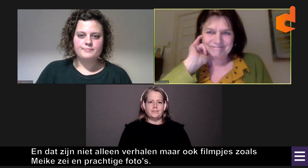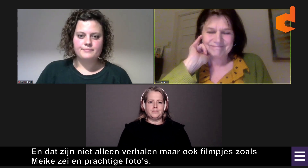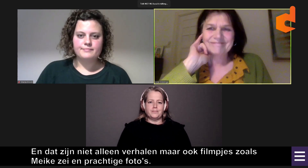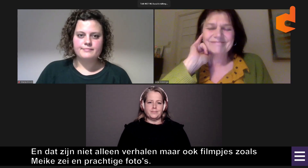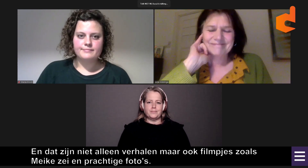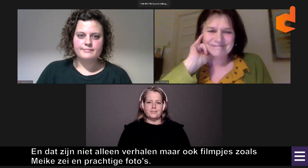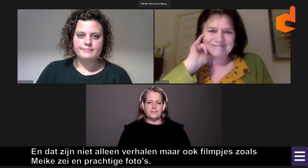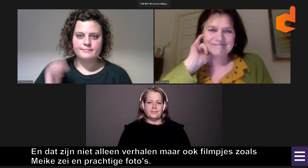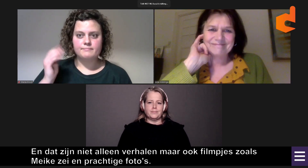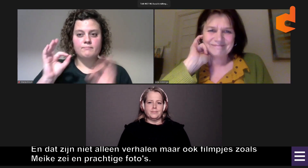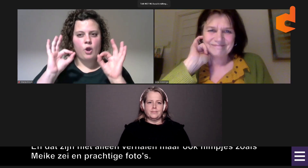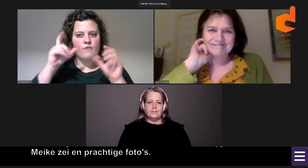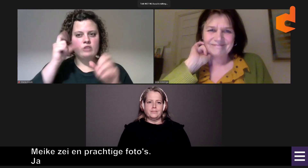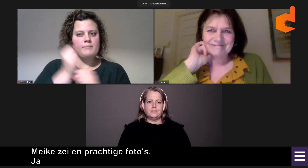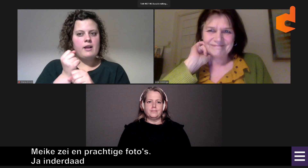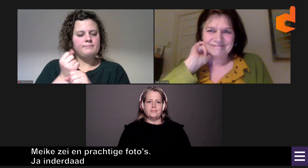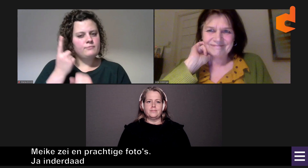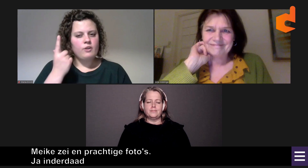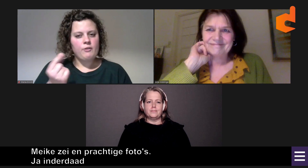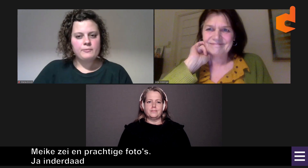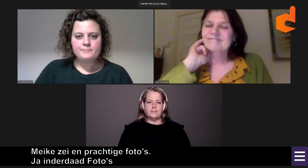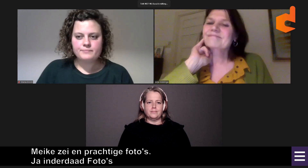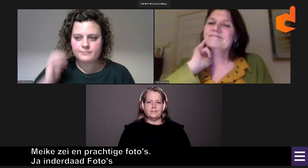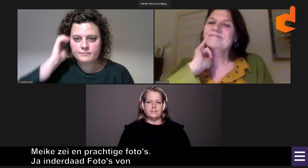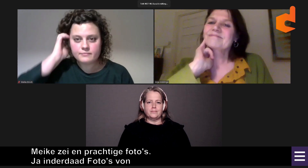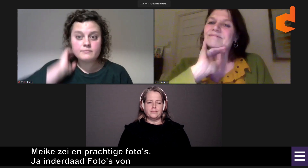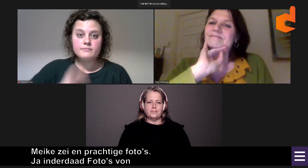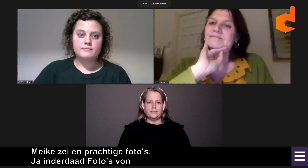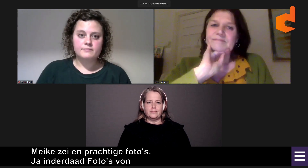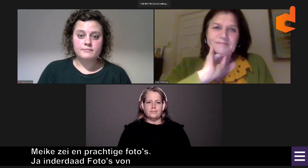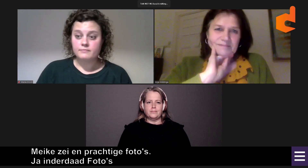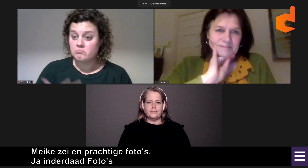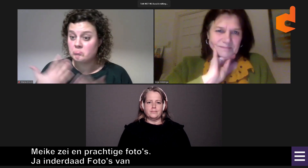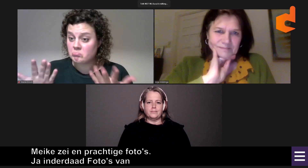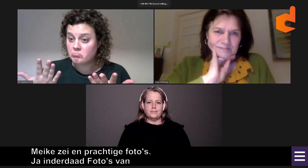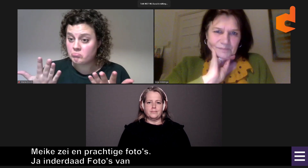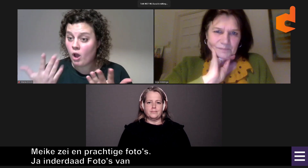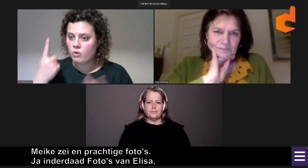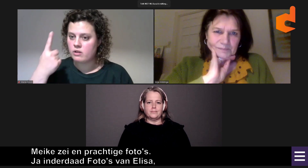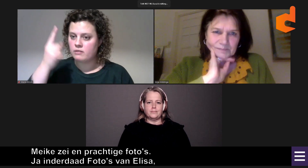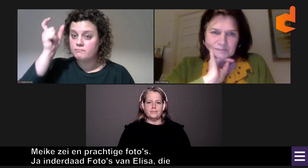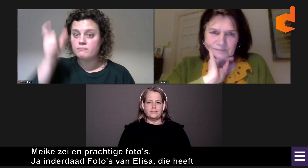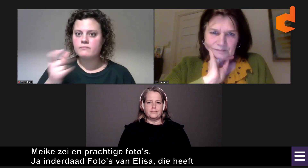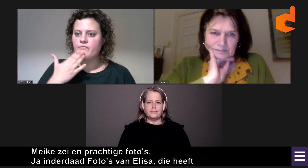Ja, inderdaad, foto's van Elisa. Die heeft hele mooie foto's gemaakt inderdaad, dat klopt.